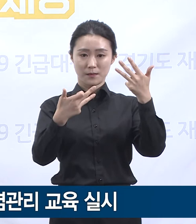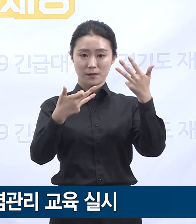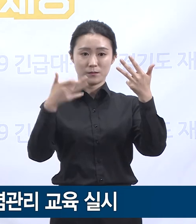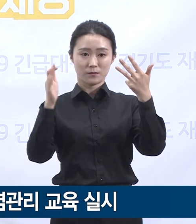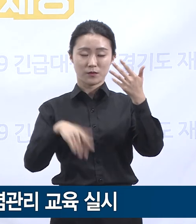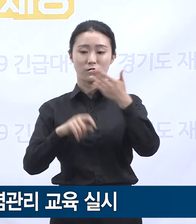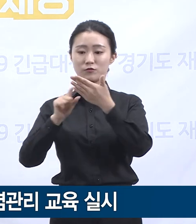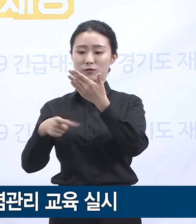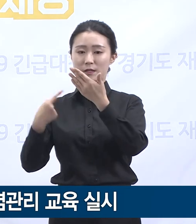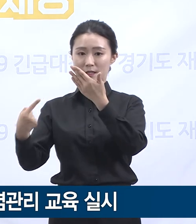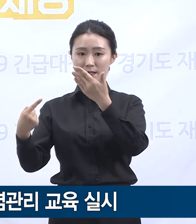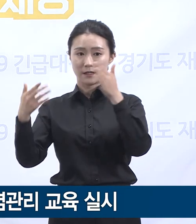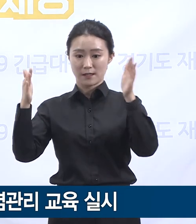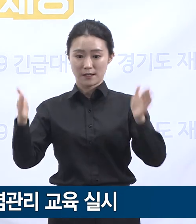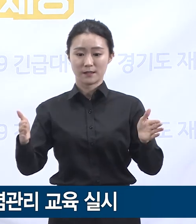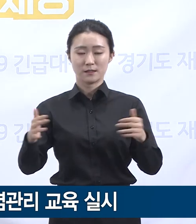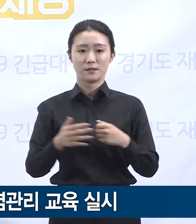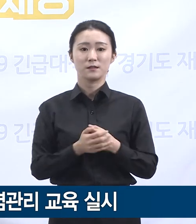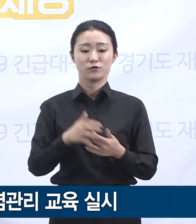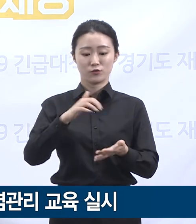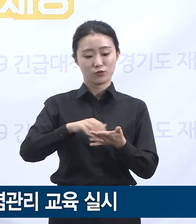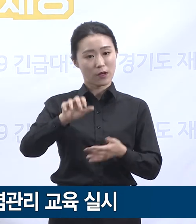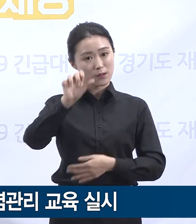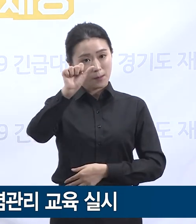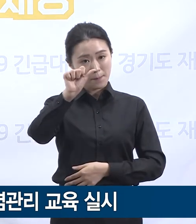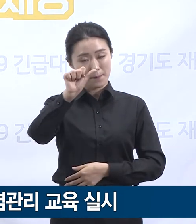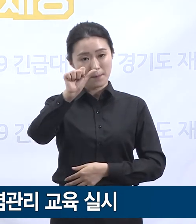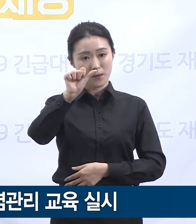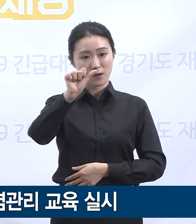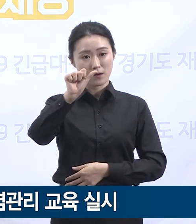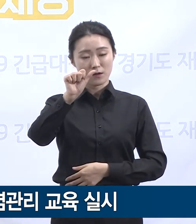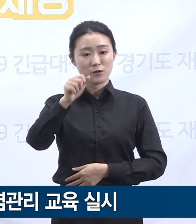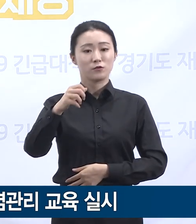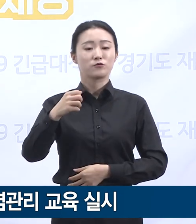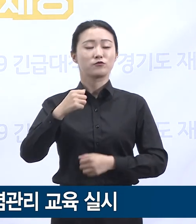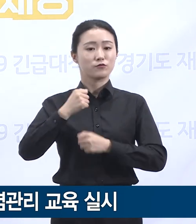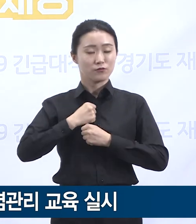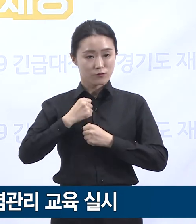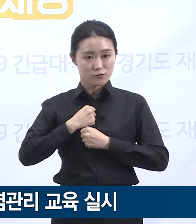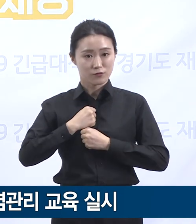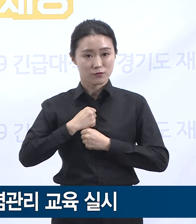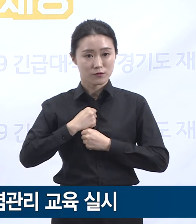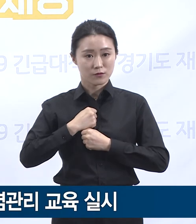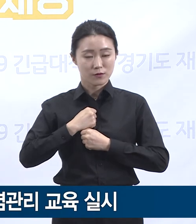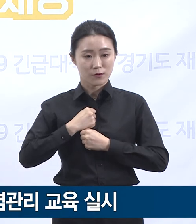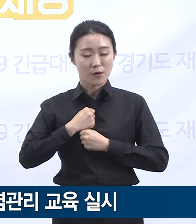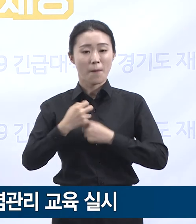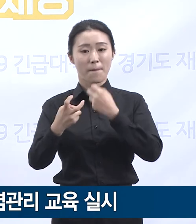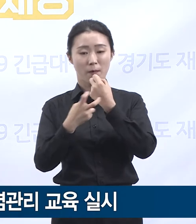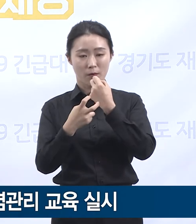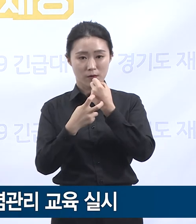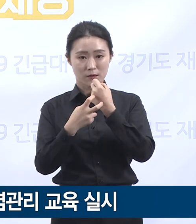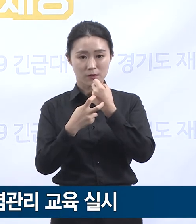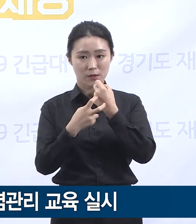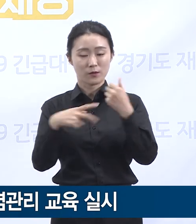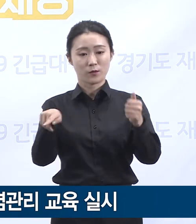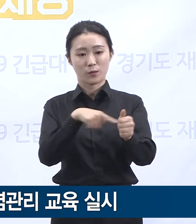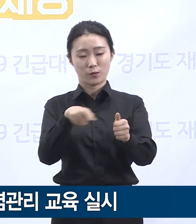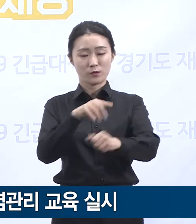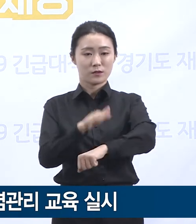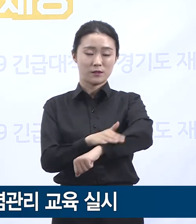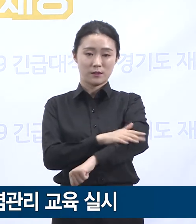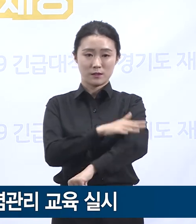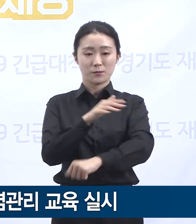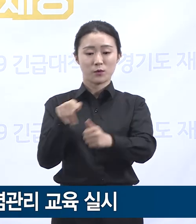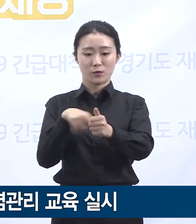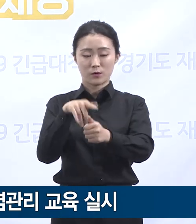1일까지 총 5회에 걸쳐 국군수도병원에서 진행됩니다. 1회당 30명씩 총 150명 교육 예정입니다.